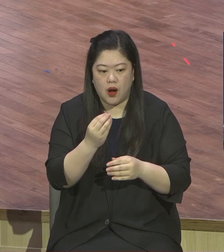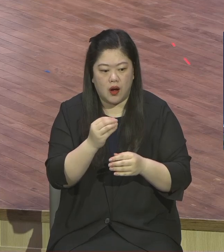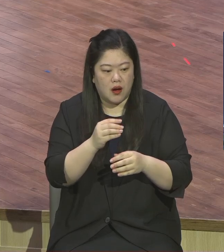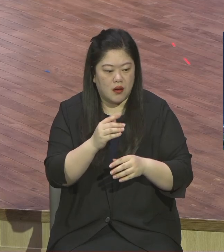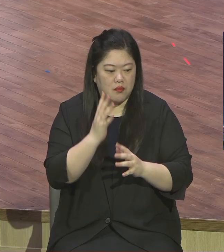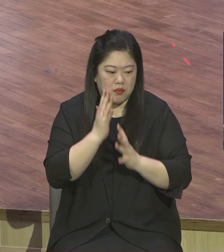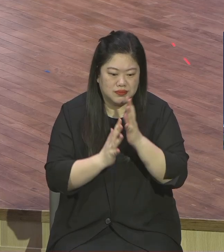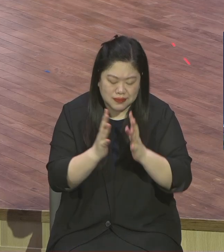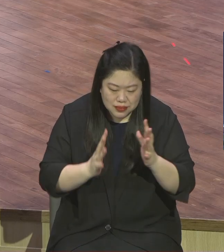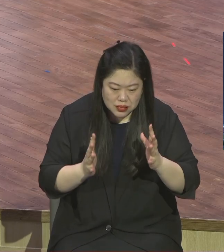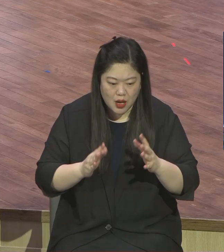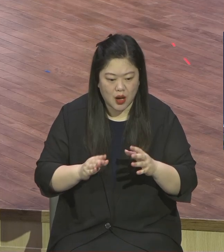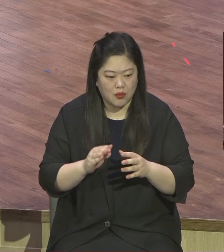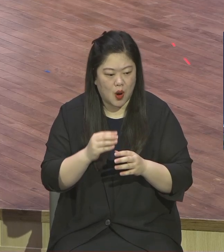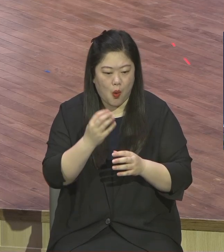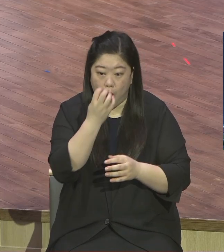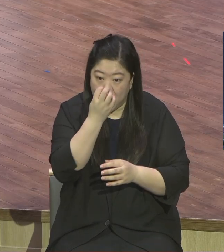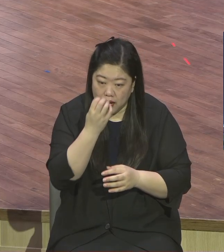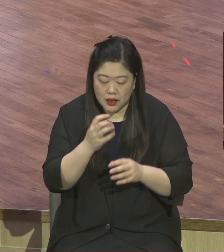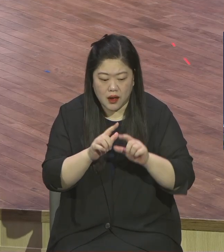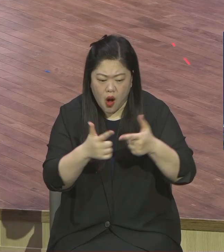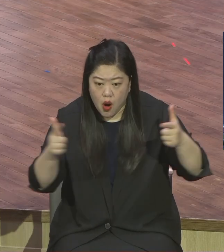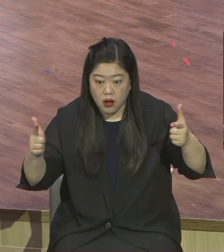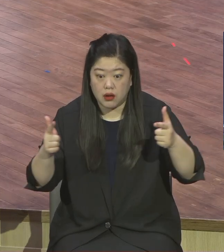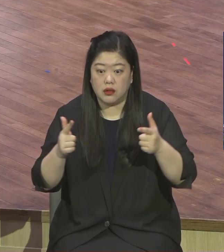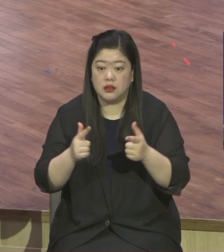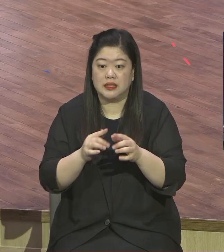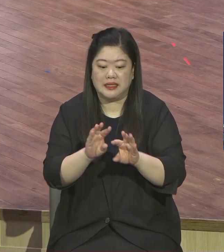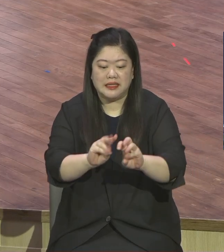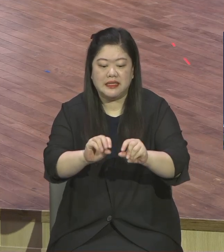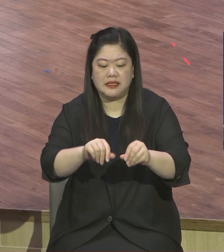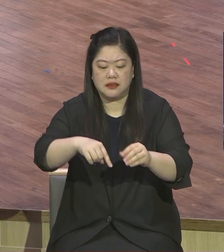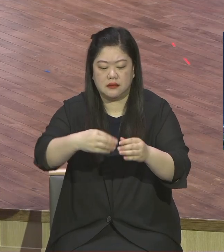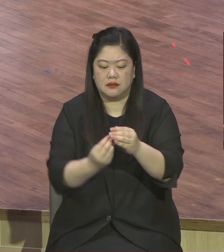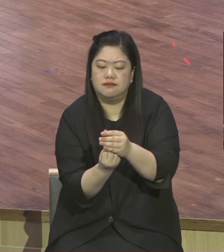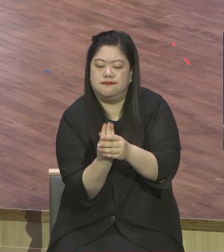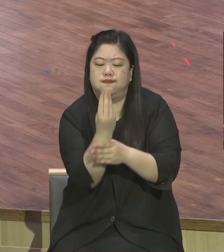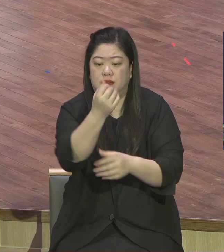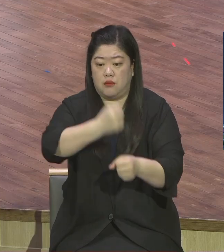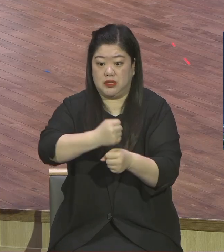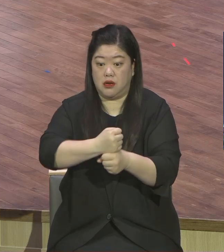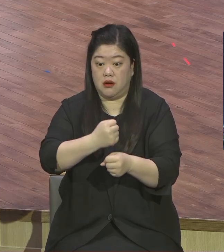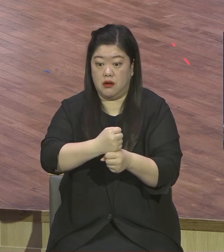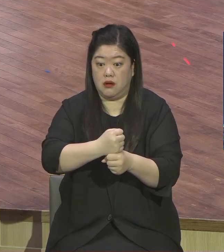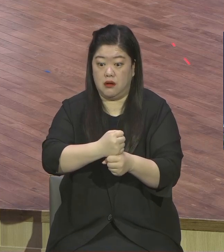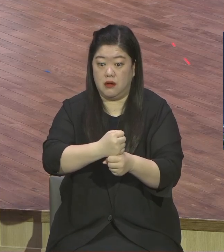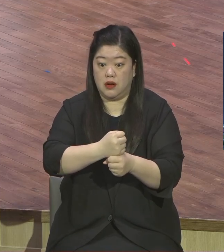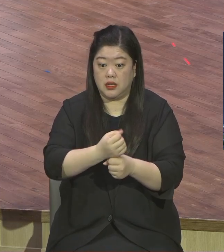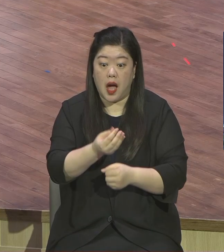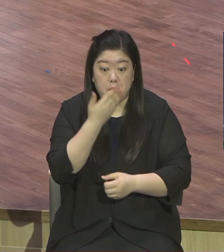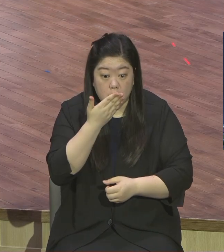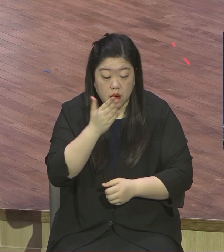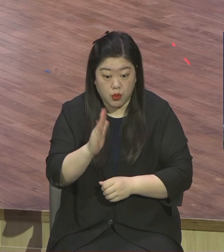이 육체가 그렇습니다. 영혼은 그렇지 않아요. 영혼은 죽는 게 없어요. 어떻게 영혼이 죽습니까?